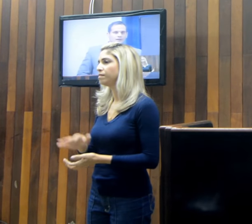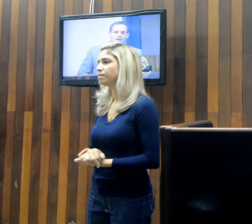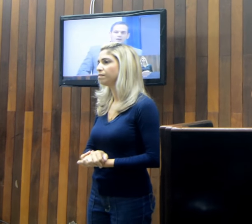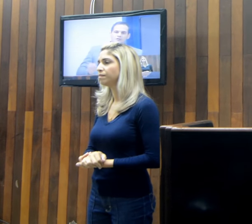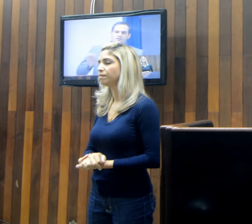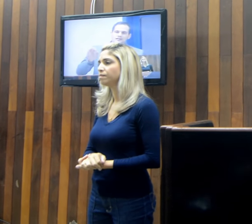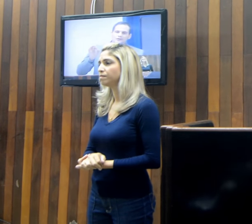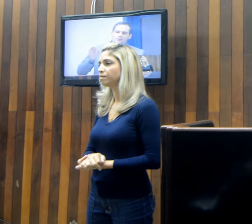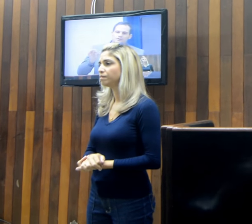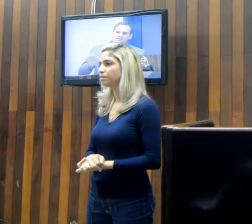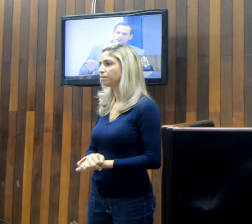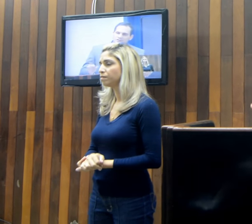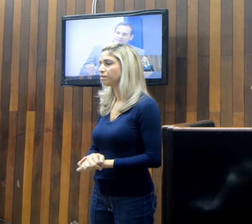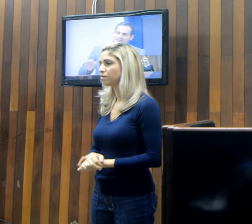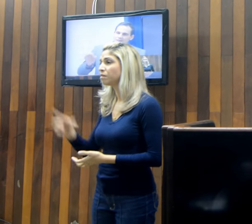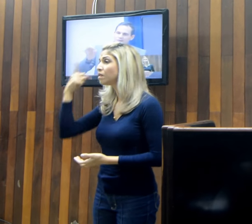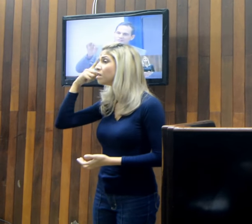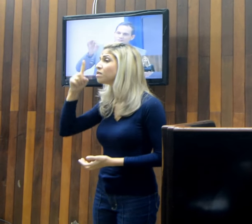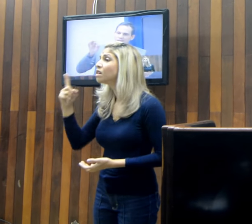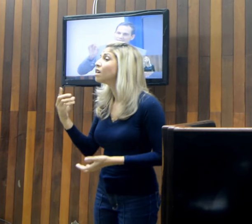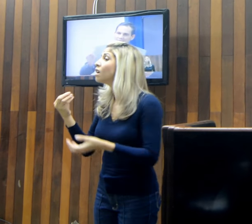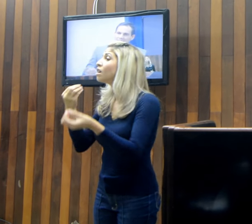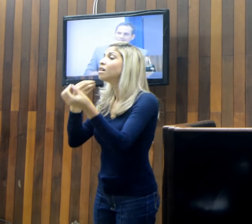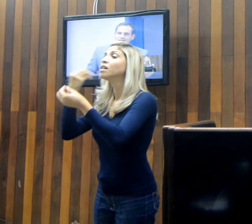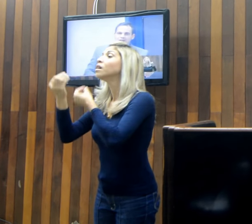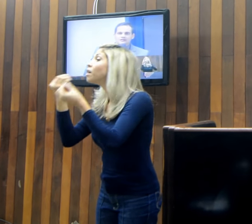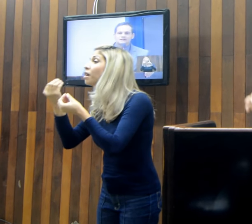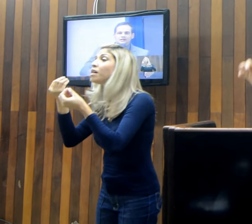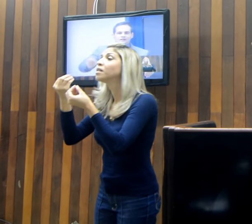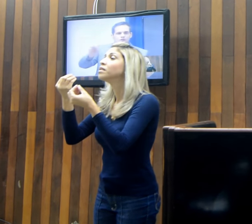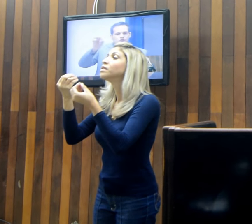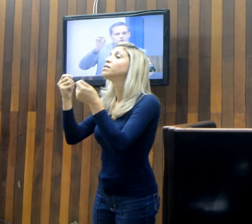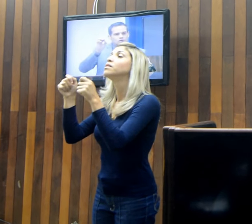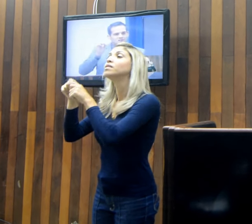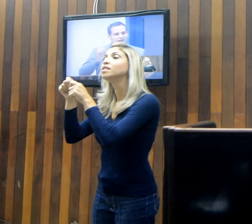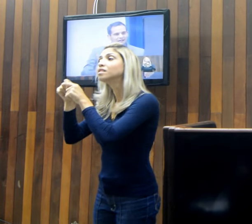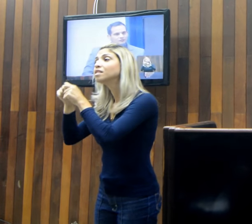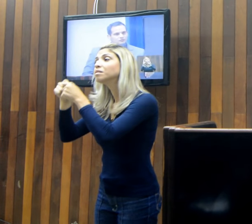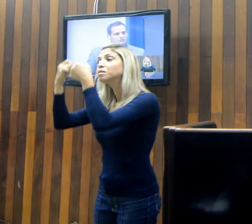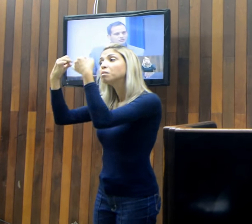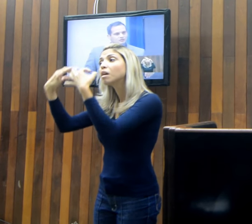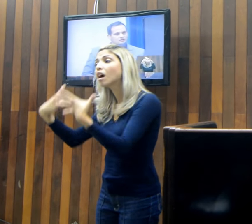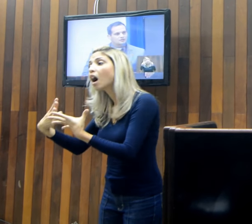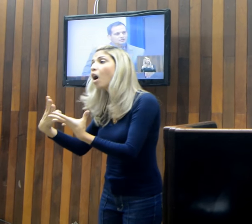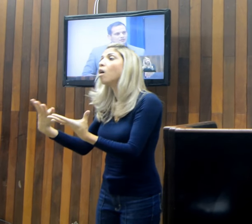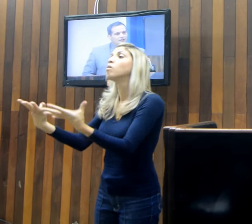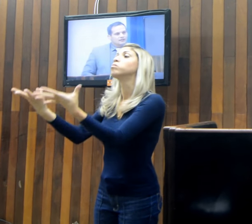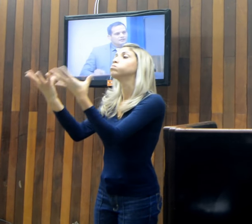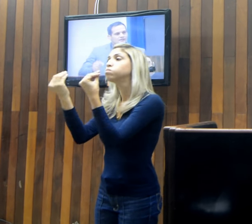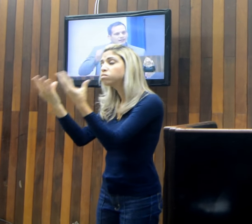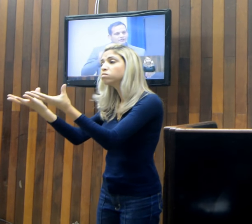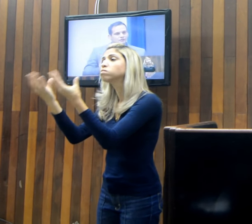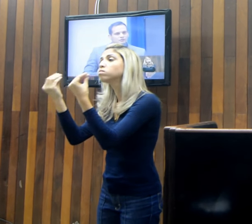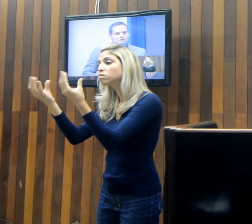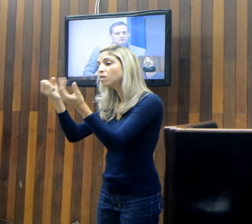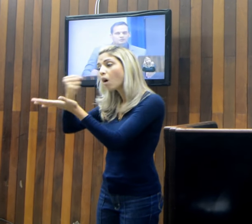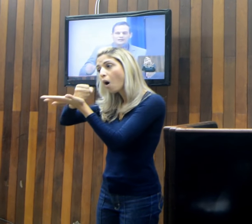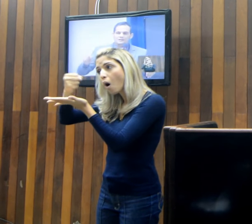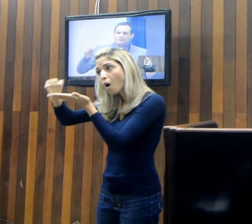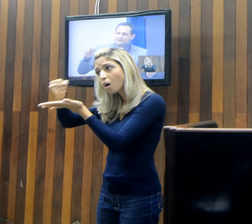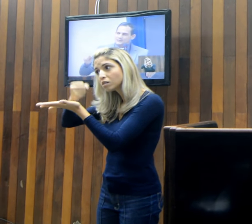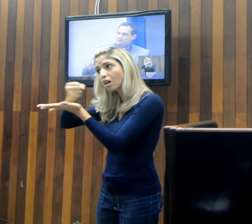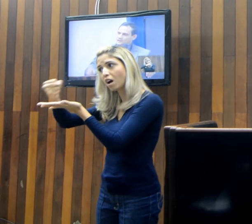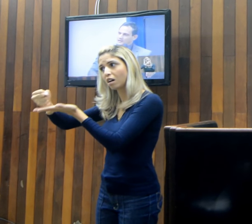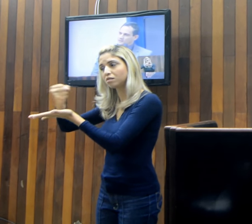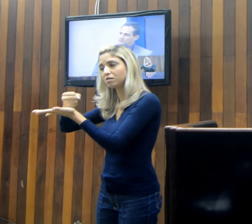Eu não sei como que vão fazer para espancar tantos contratos dentro de uma